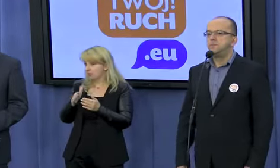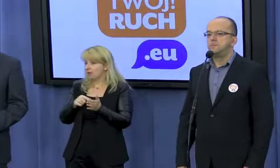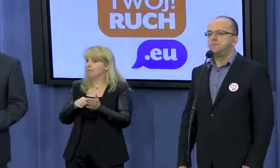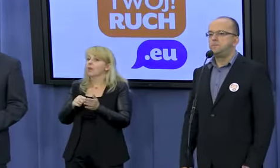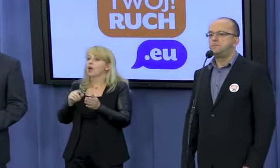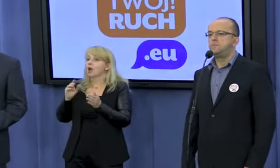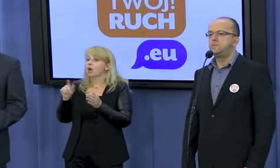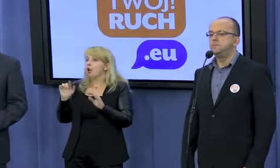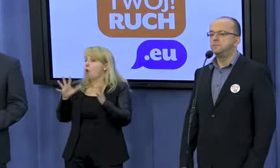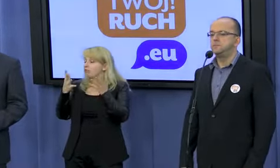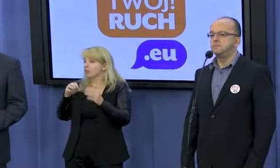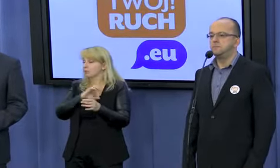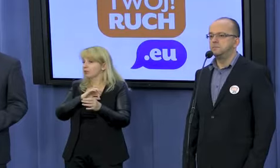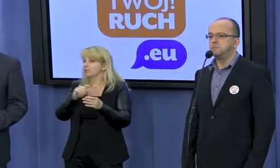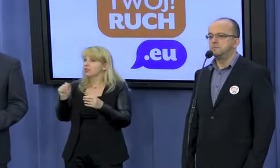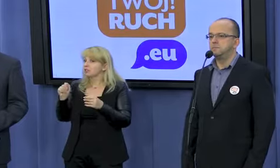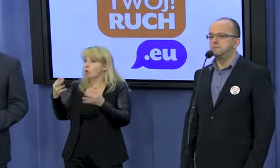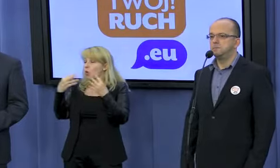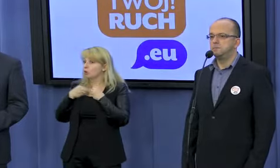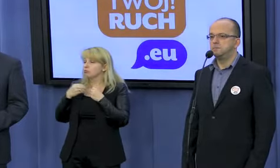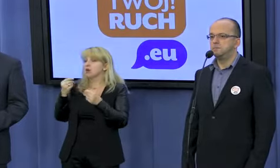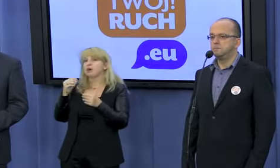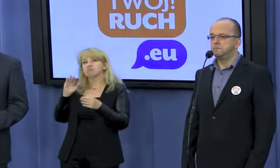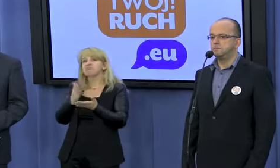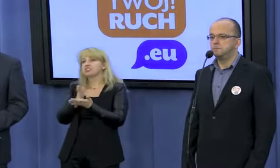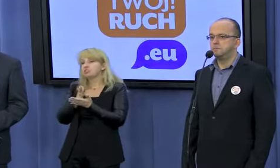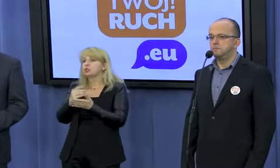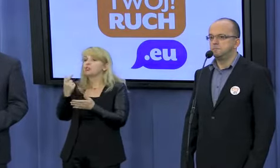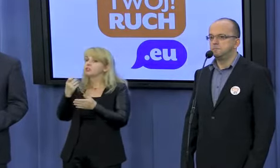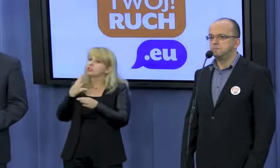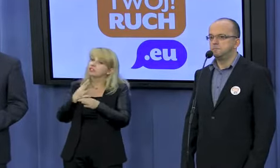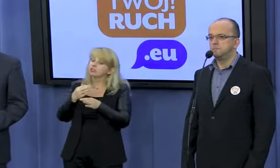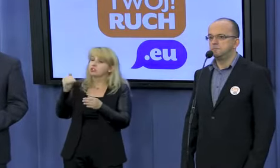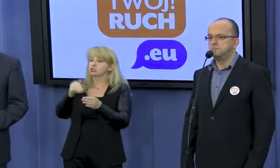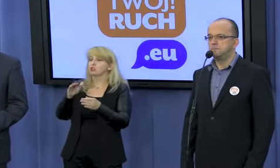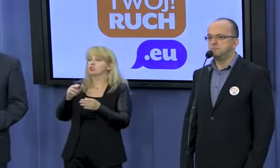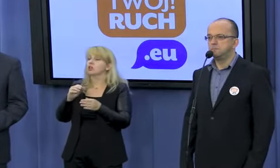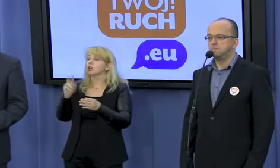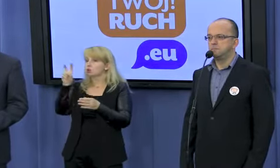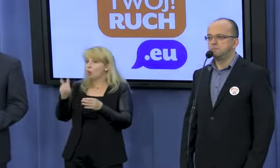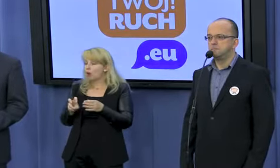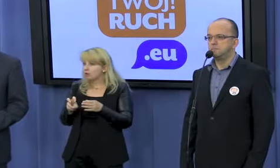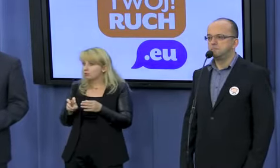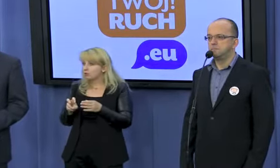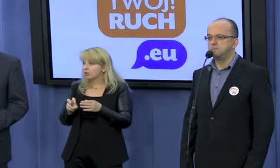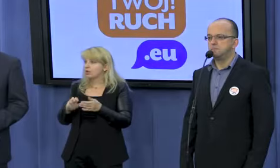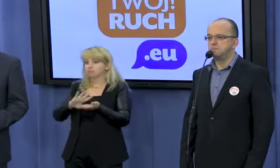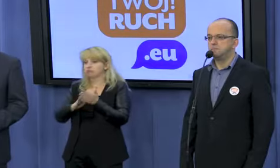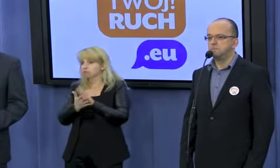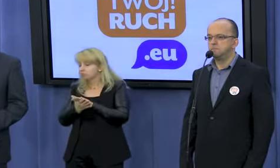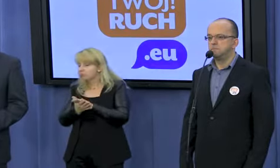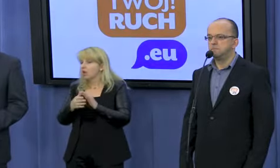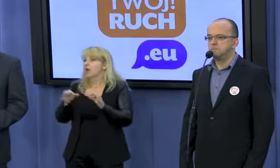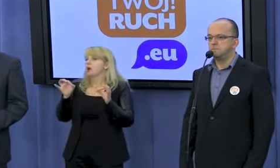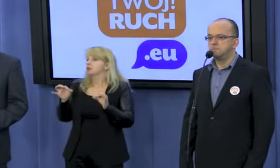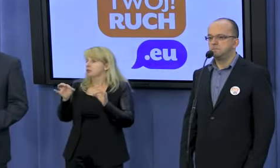ofiary dostawały średnio po 240 tysięcy dolarów za dośćuczynienia. Ja